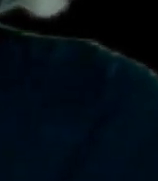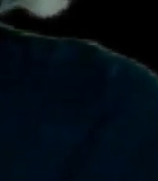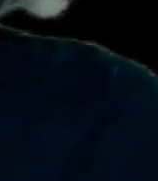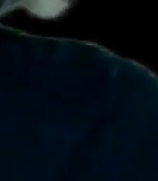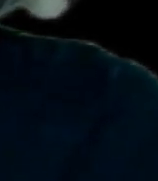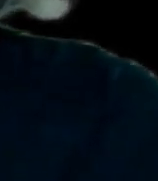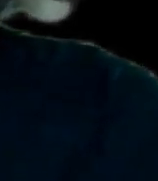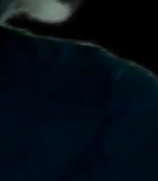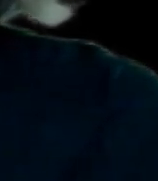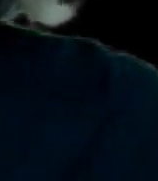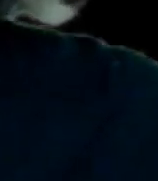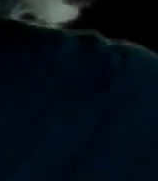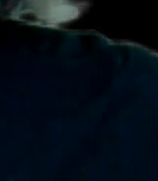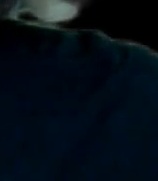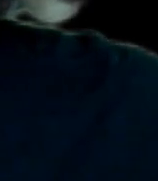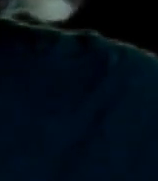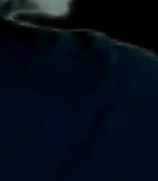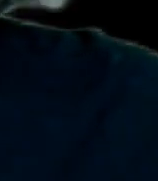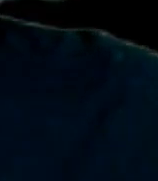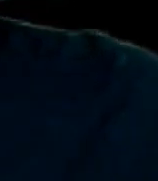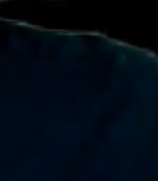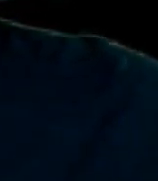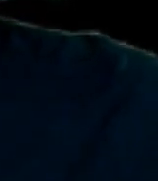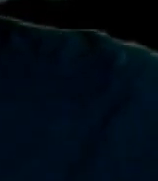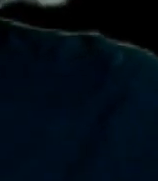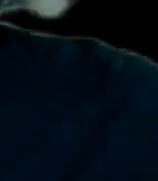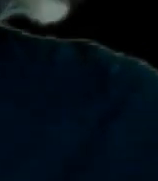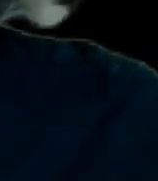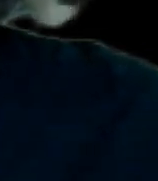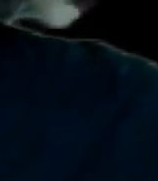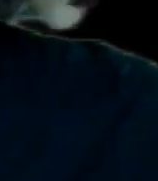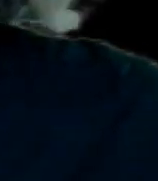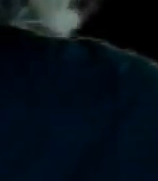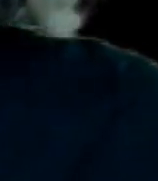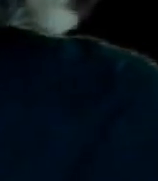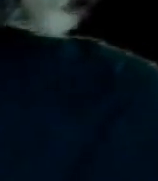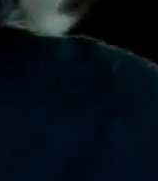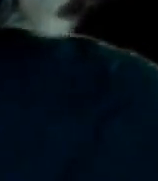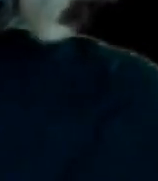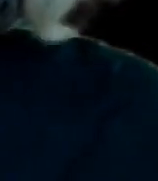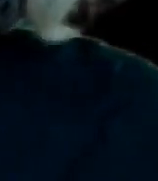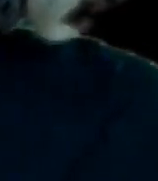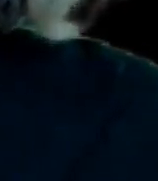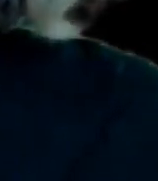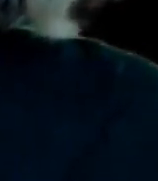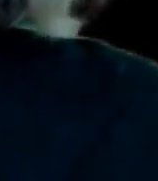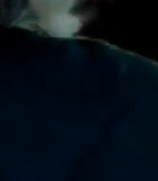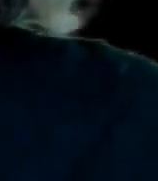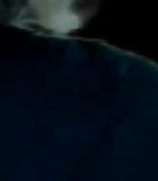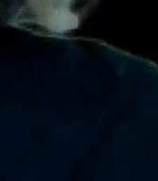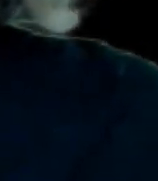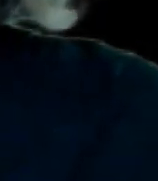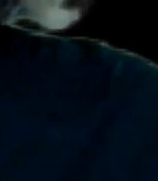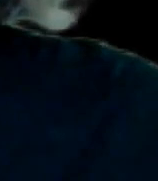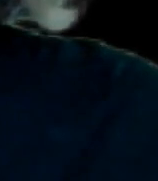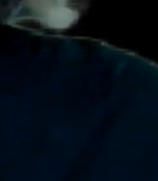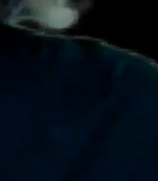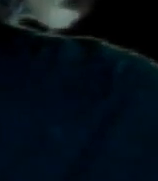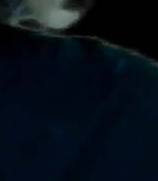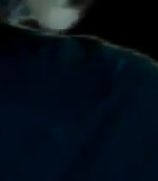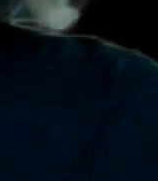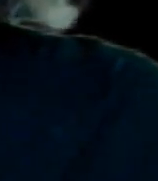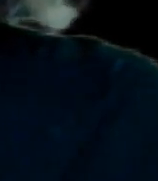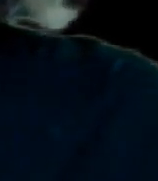no lo conoce el señor presidente Pero el día que lo conozca, pues va a expresar su